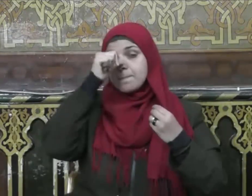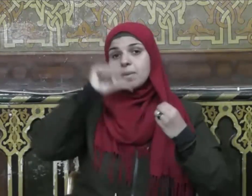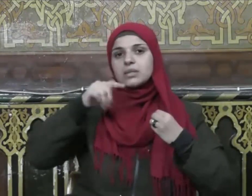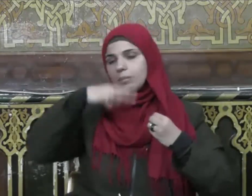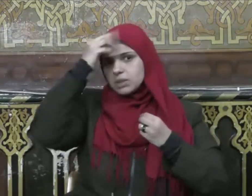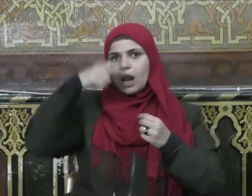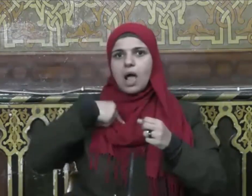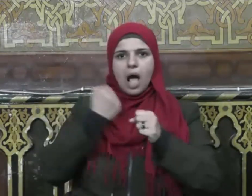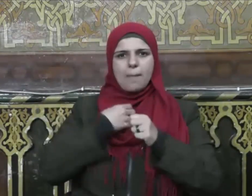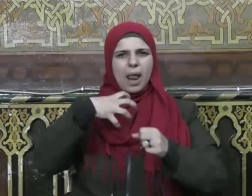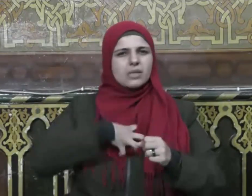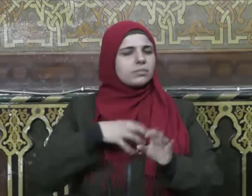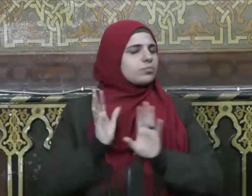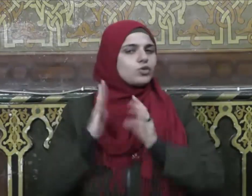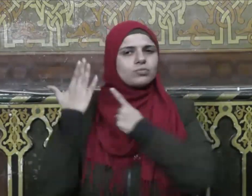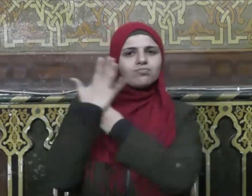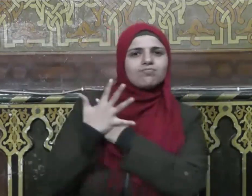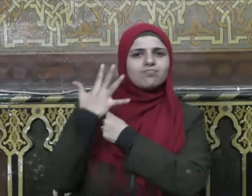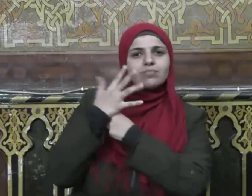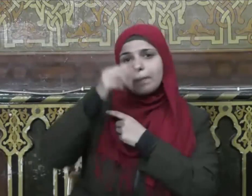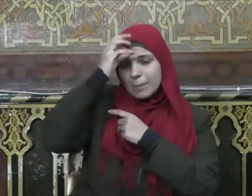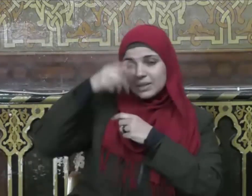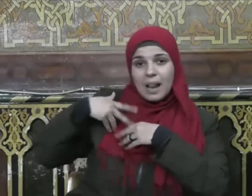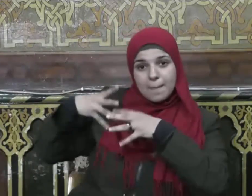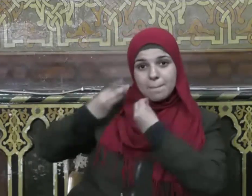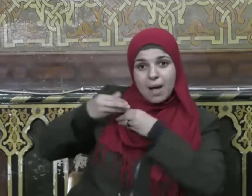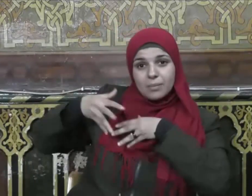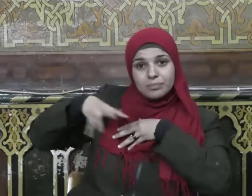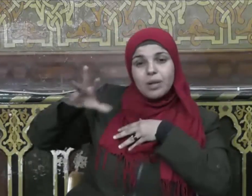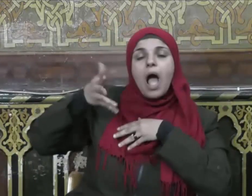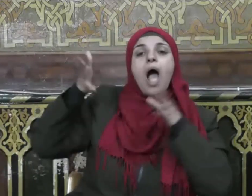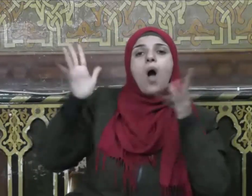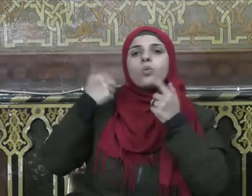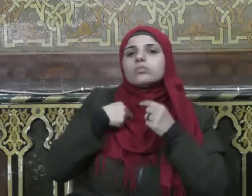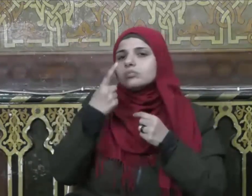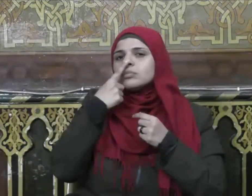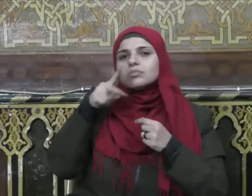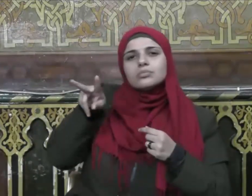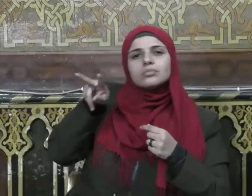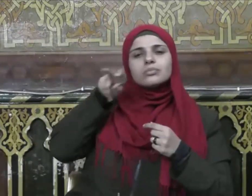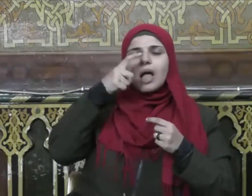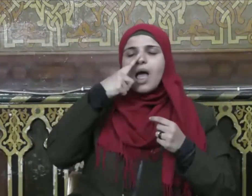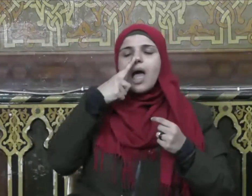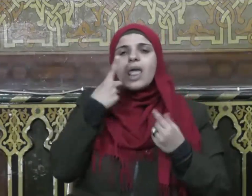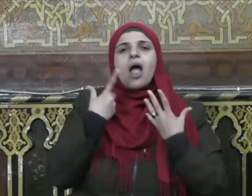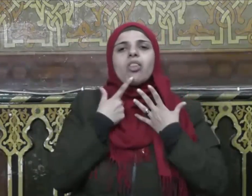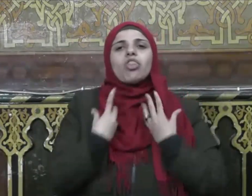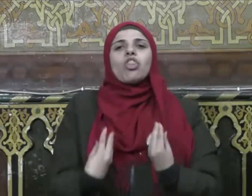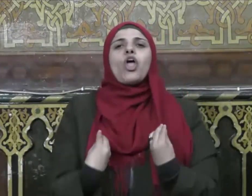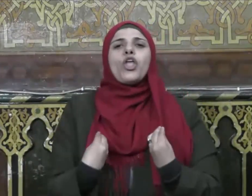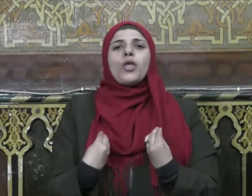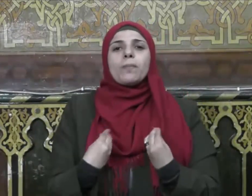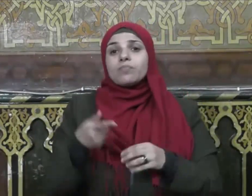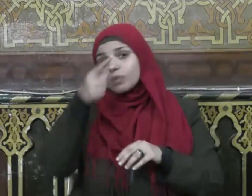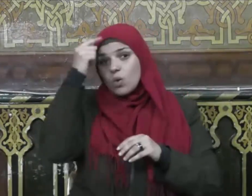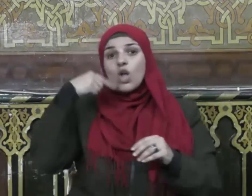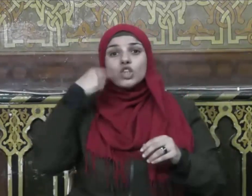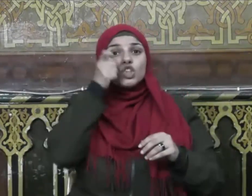وإما أن تبتاع منه وإما أن تجد منه ريحاً طيبة ونافخ الكير